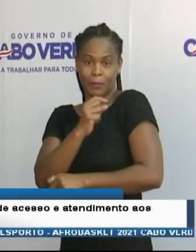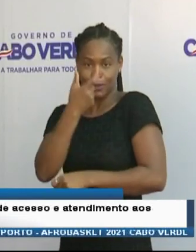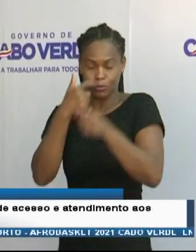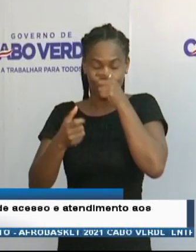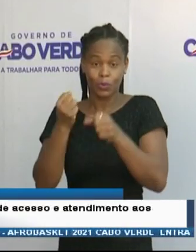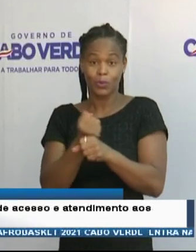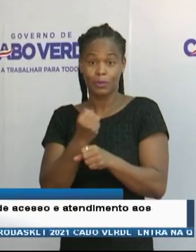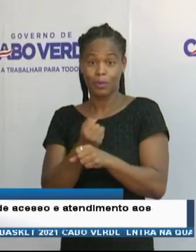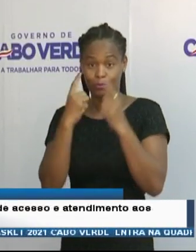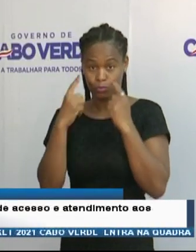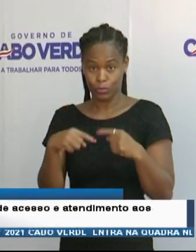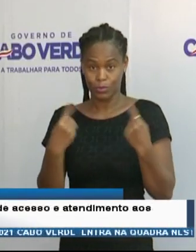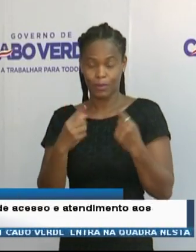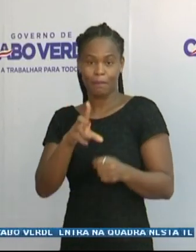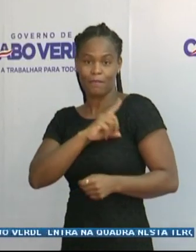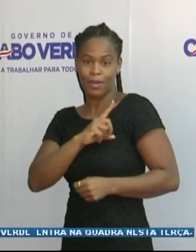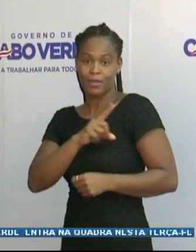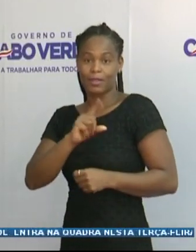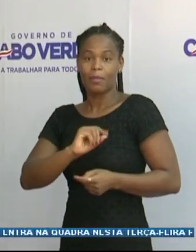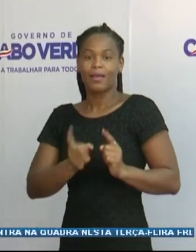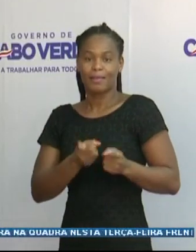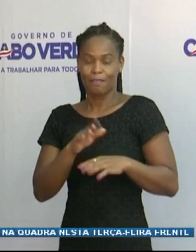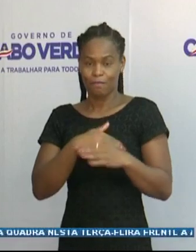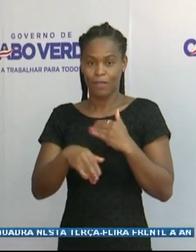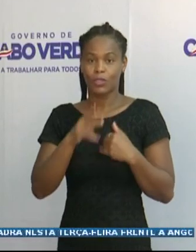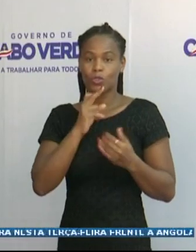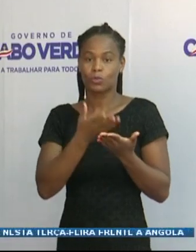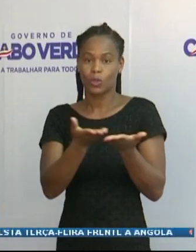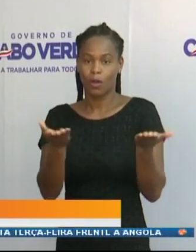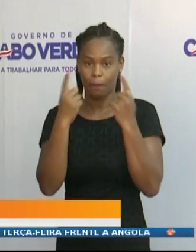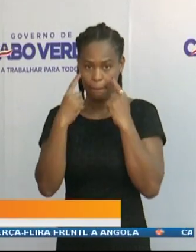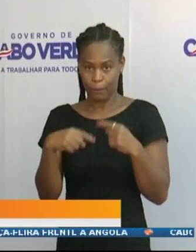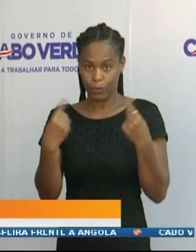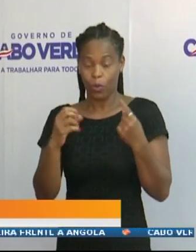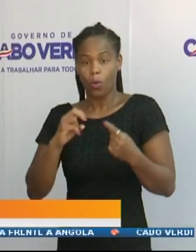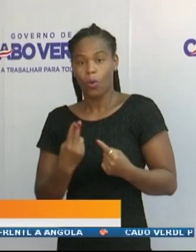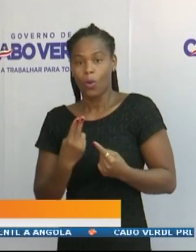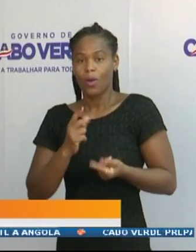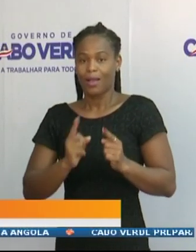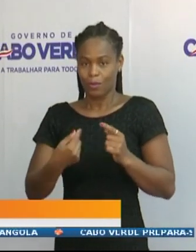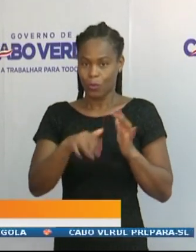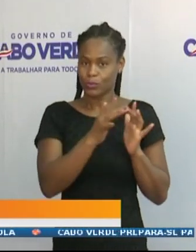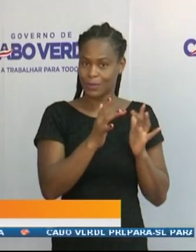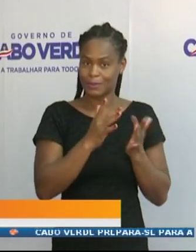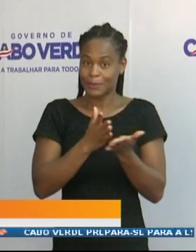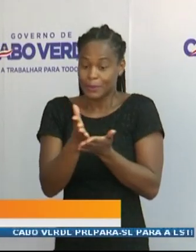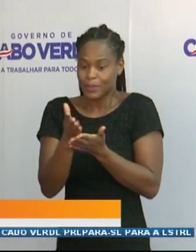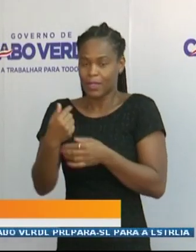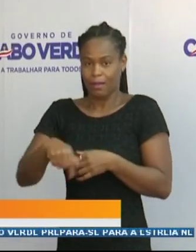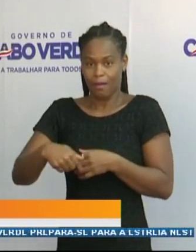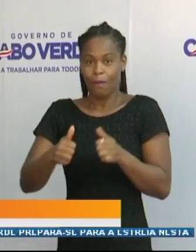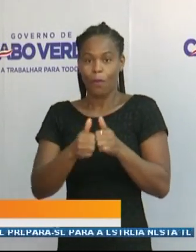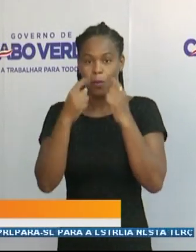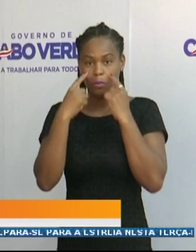prestadores de serviços públicos e privados que efetuam o atendimento público ou que tenham contato direto com o público,